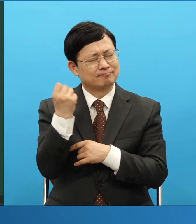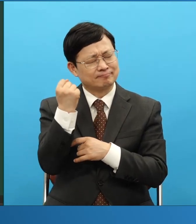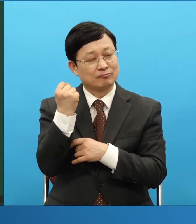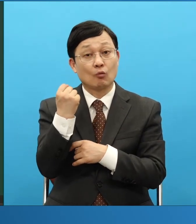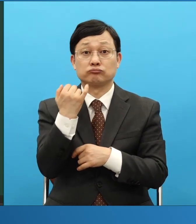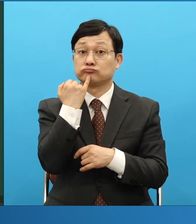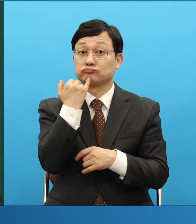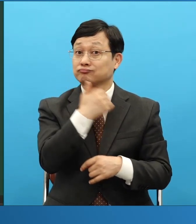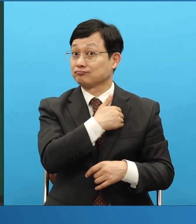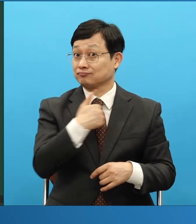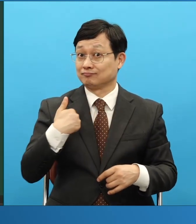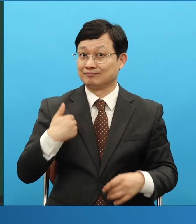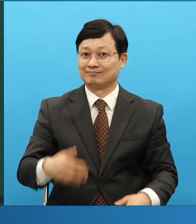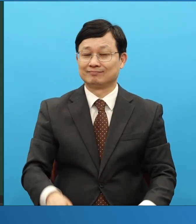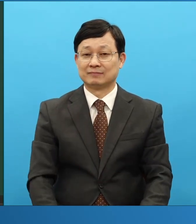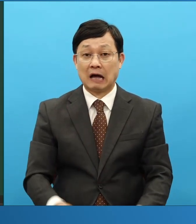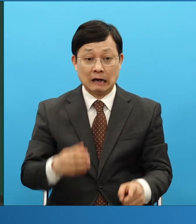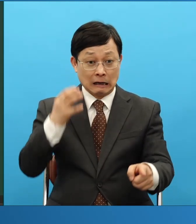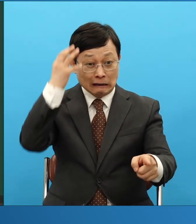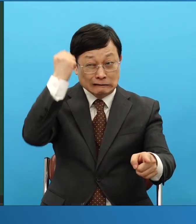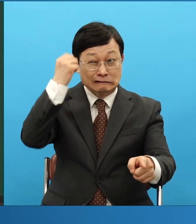많이 외우는 줄 아는데 아닙니다